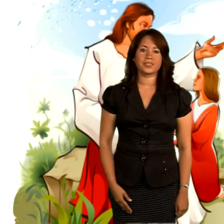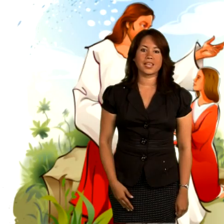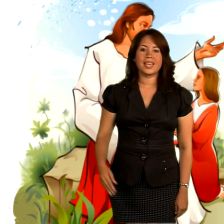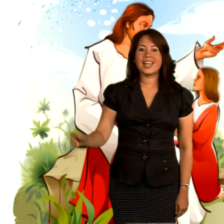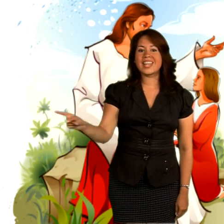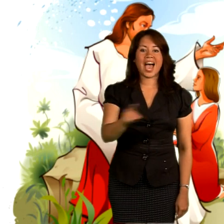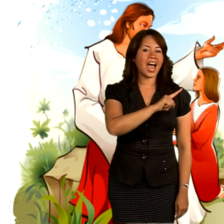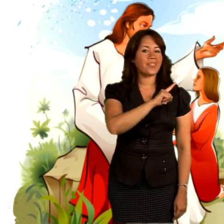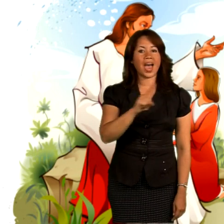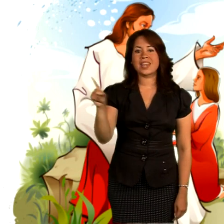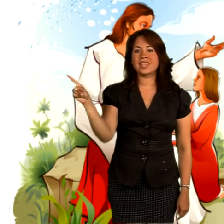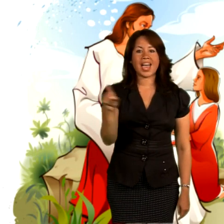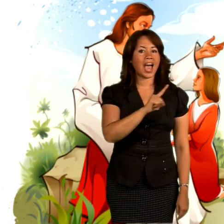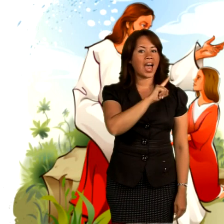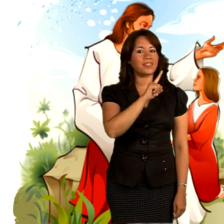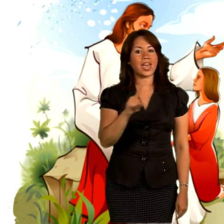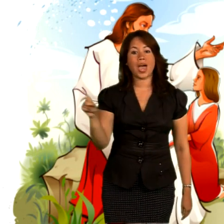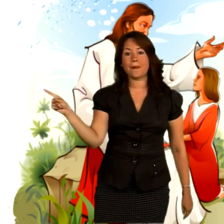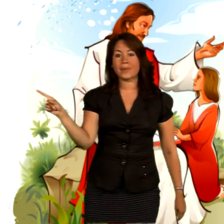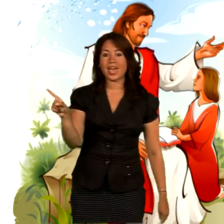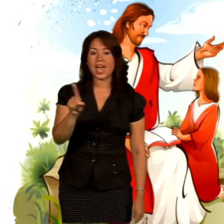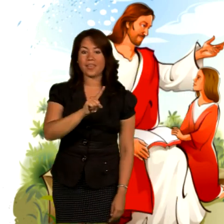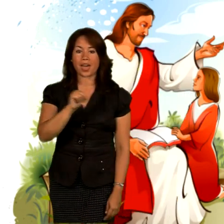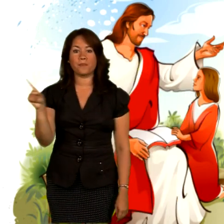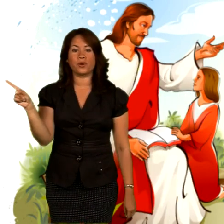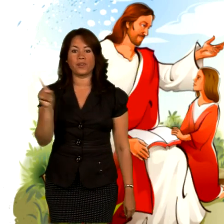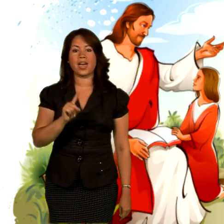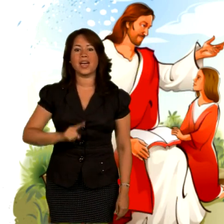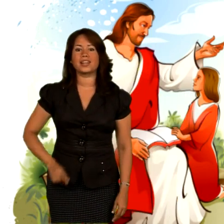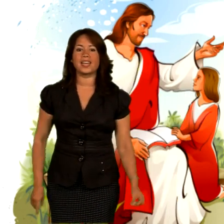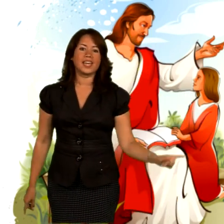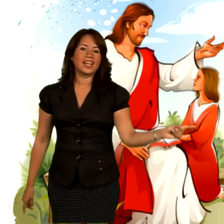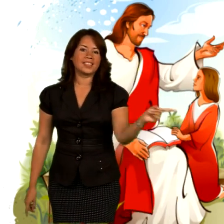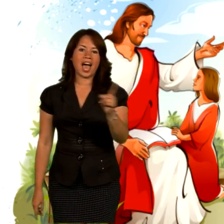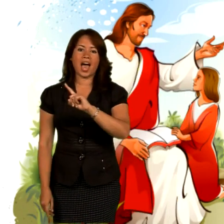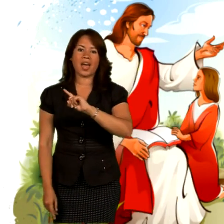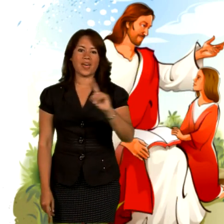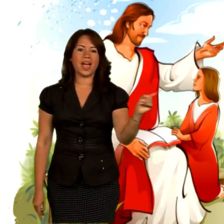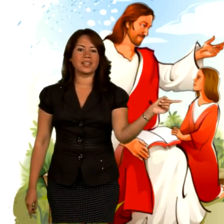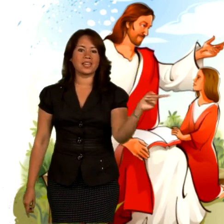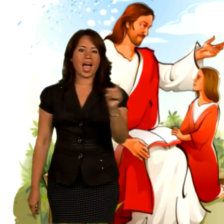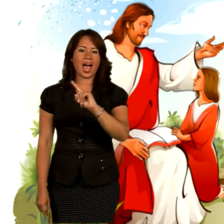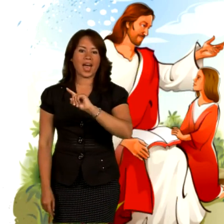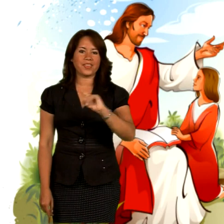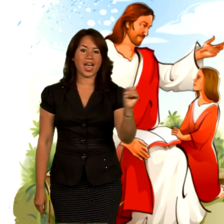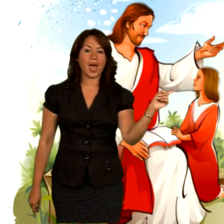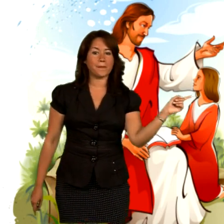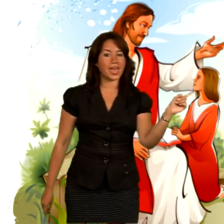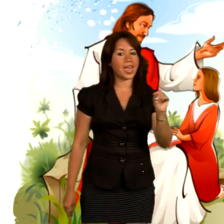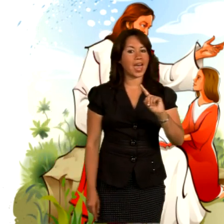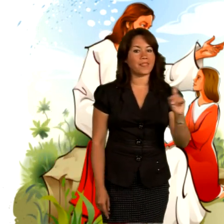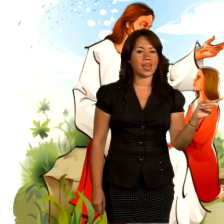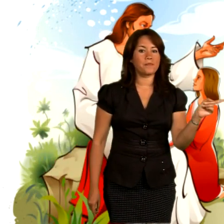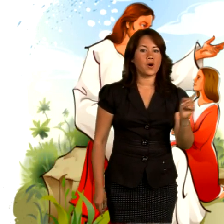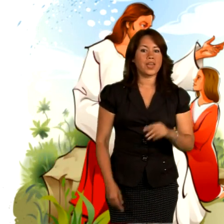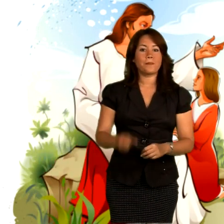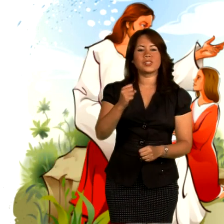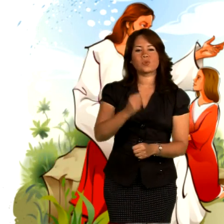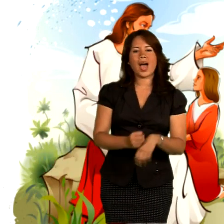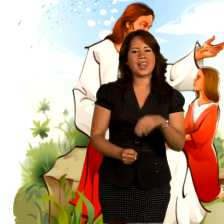Nada ni nadie me ha de mover Nada ni nadie me ha de mover Pues cual